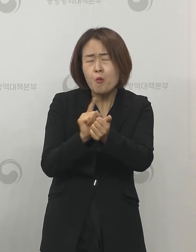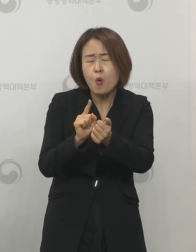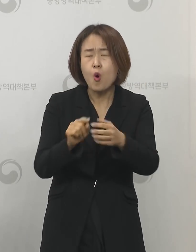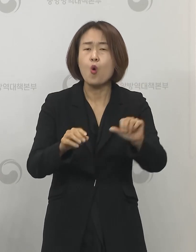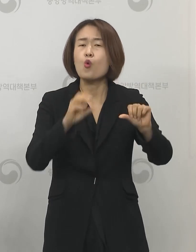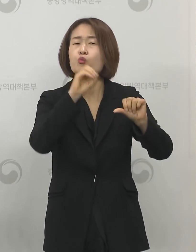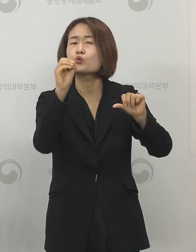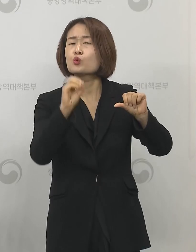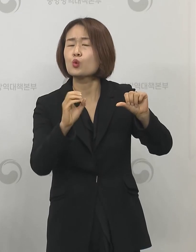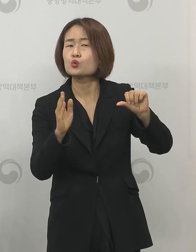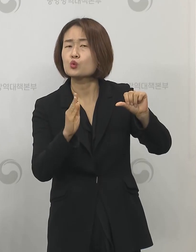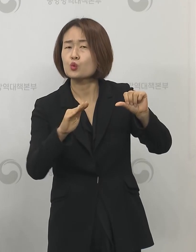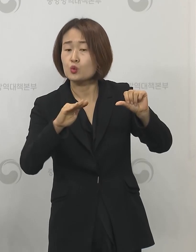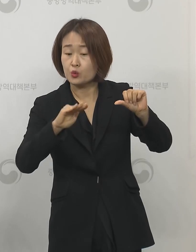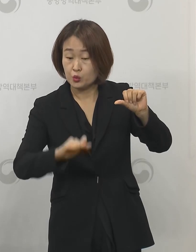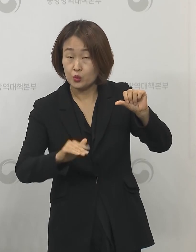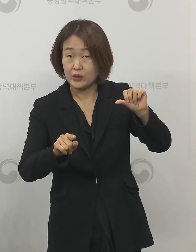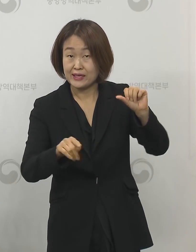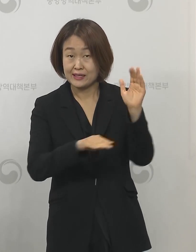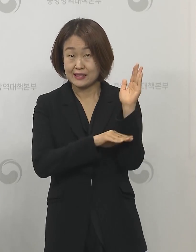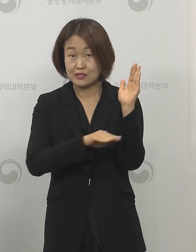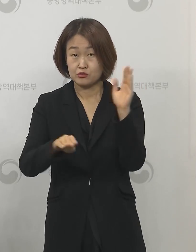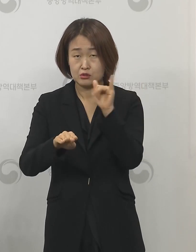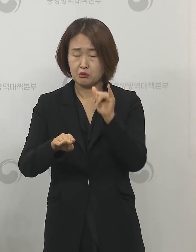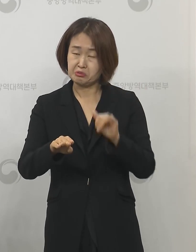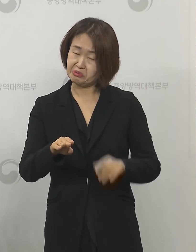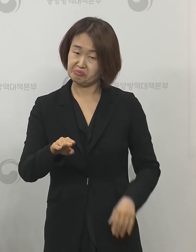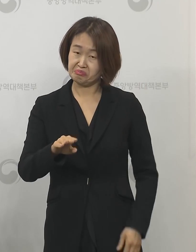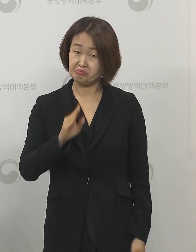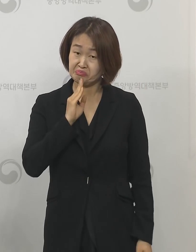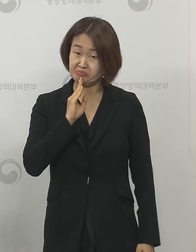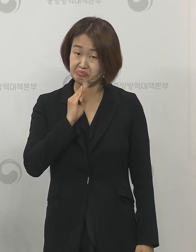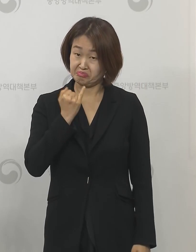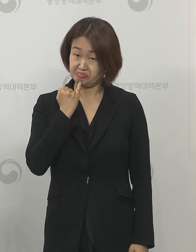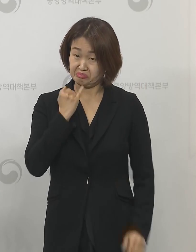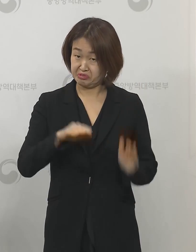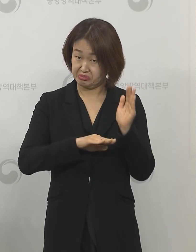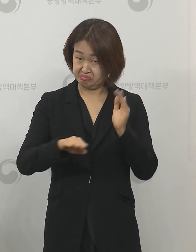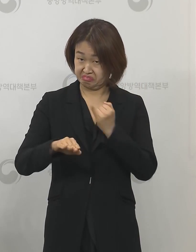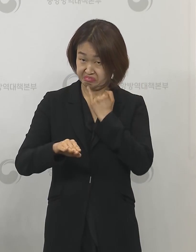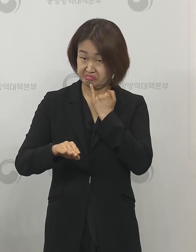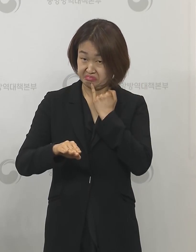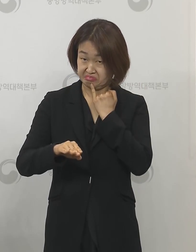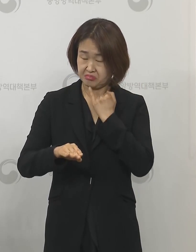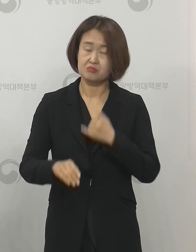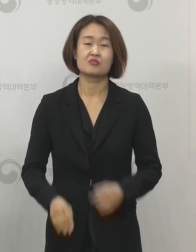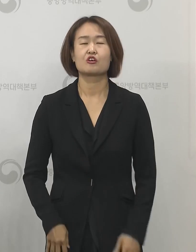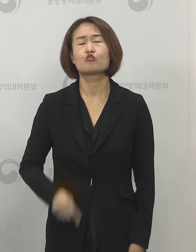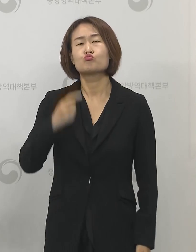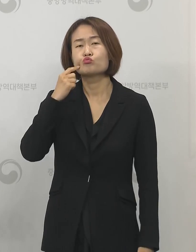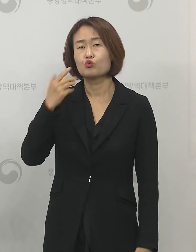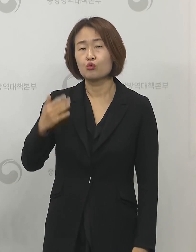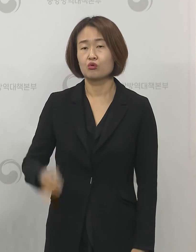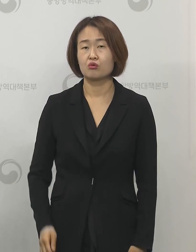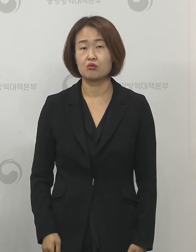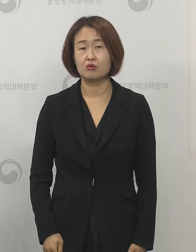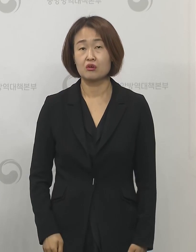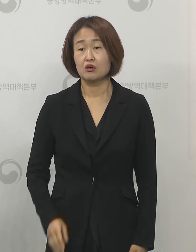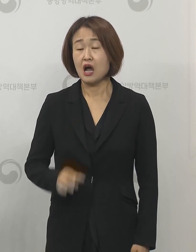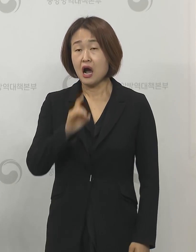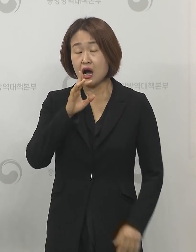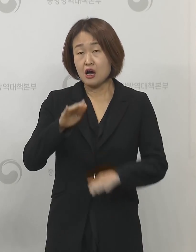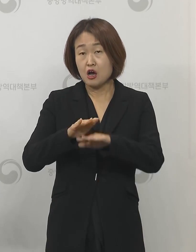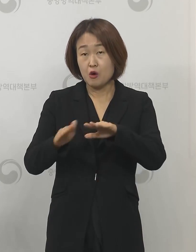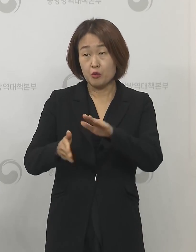% 이내라는 기준이 적절하다고 판단하는지 궁금하다는 질문입니다 중대본에서 제시한